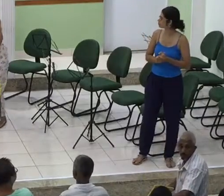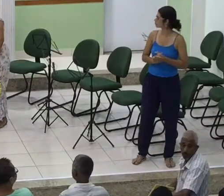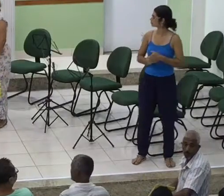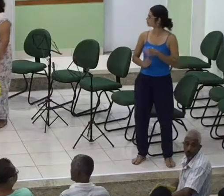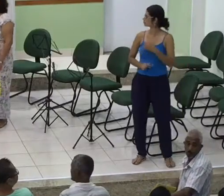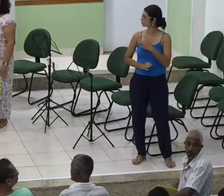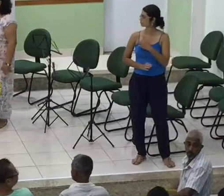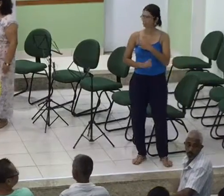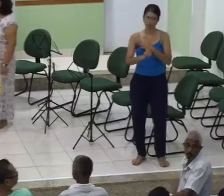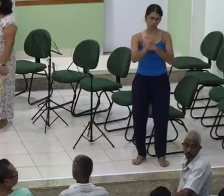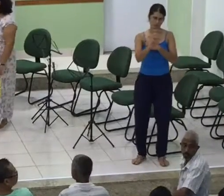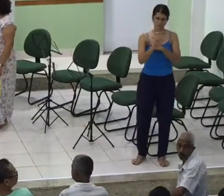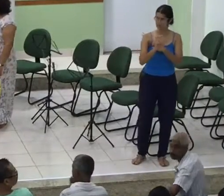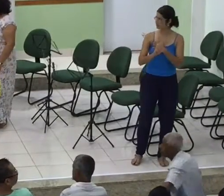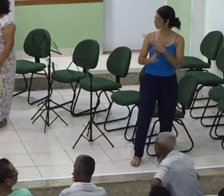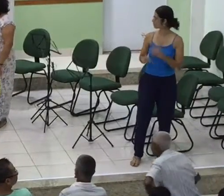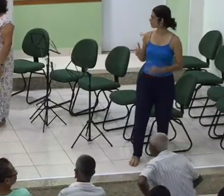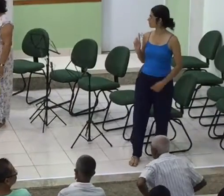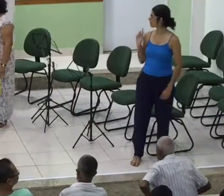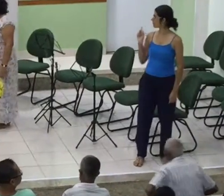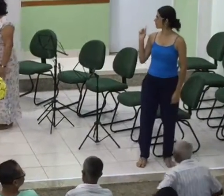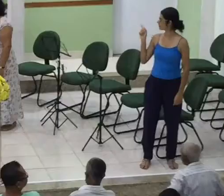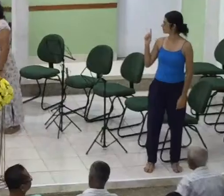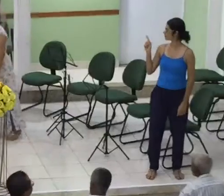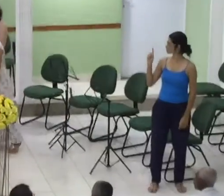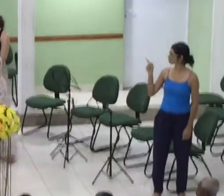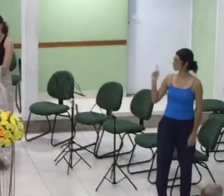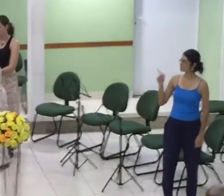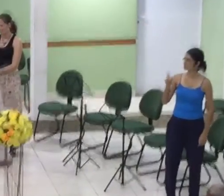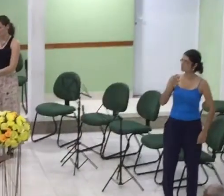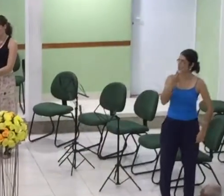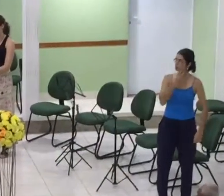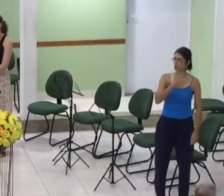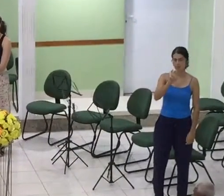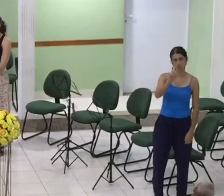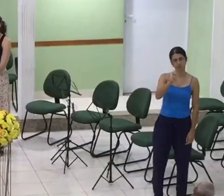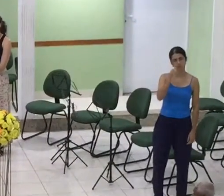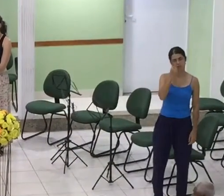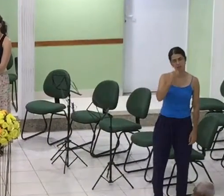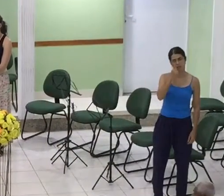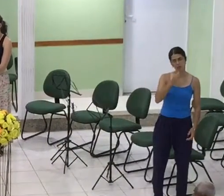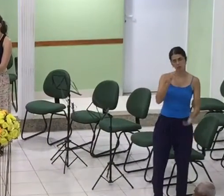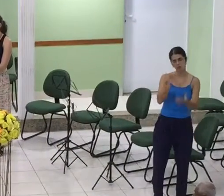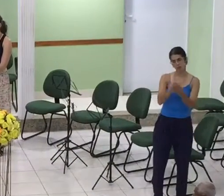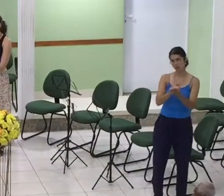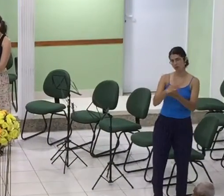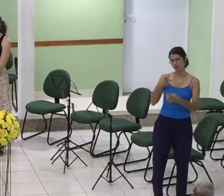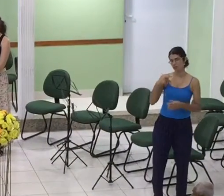cinco Vão receber o mimo da igreja É só um mimo